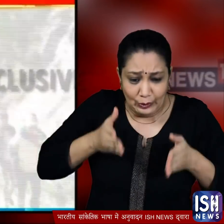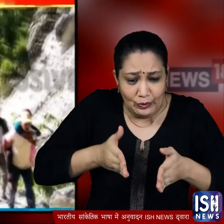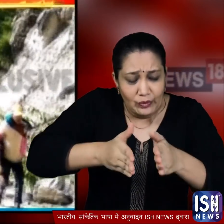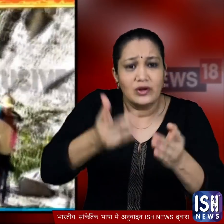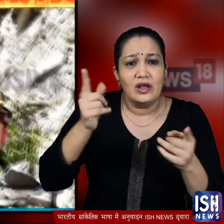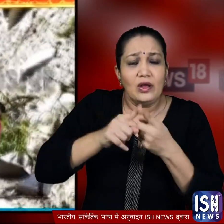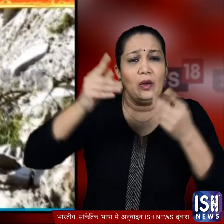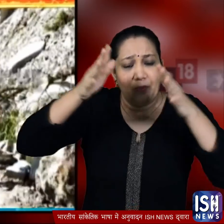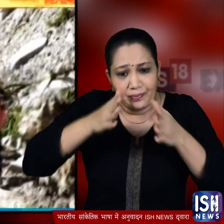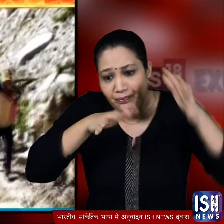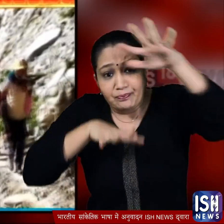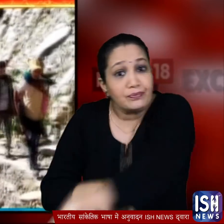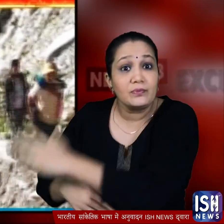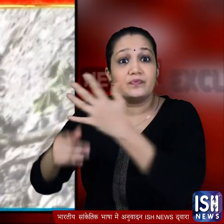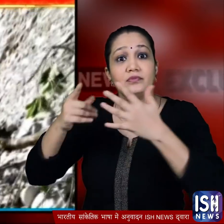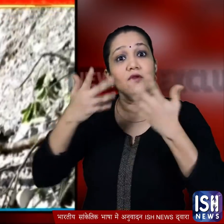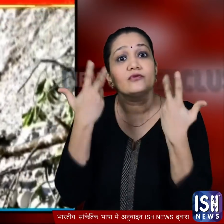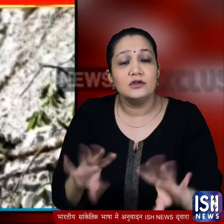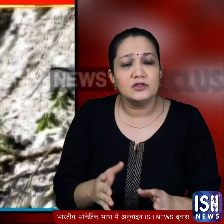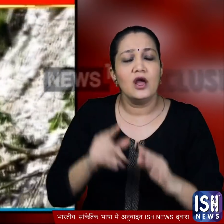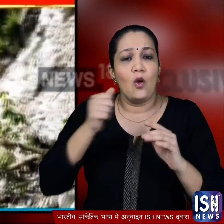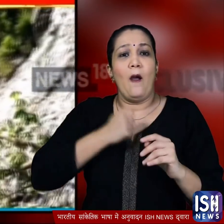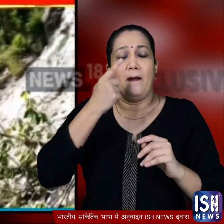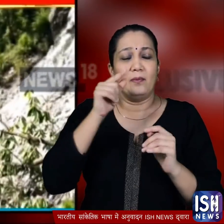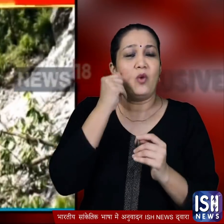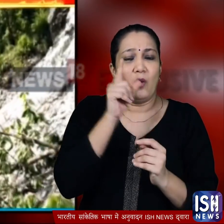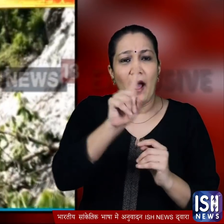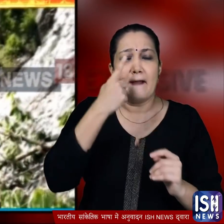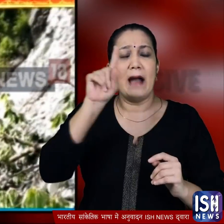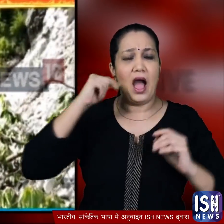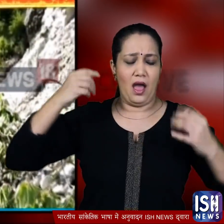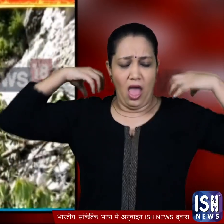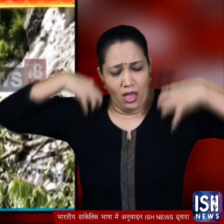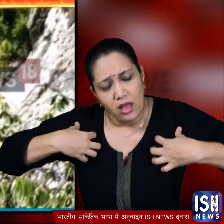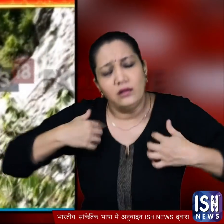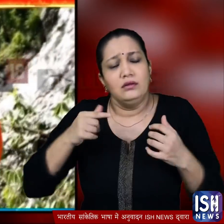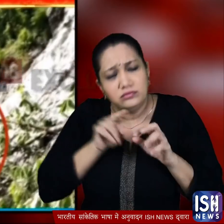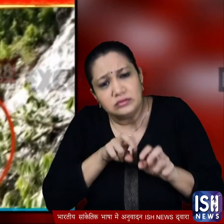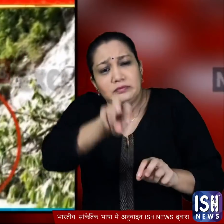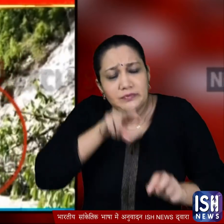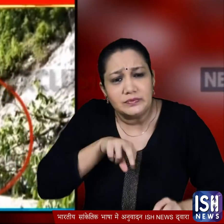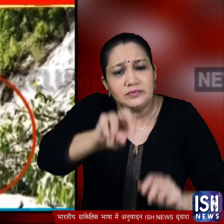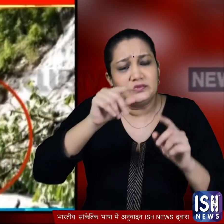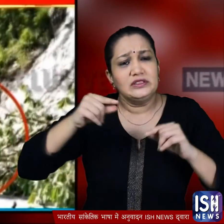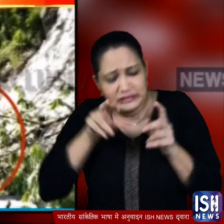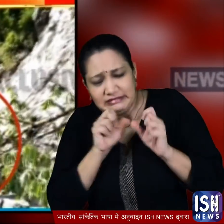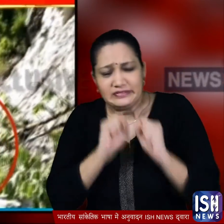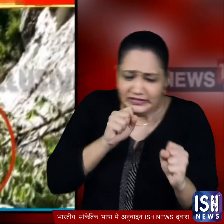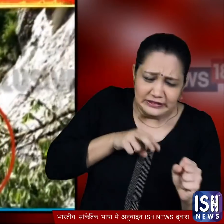वहां सड़क तूटकर खाई में गिर गए जिसके बाद एक लड़का अपनी मा को पीठ पर लाद कर पैदल ही अस्पिताल की तरफ दिख्पुतों का सामना करते हुए